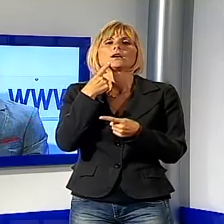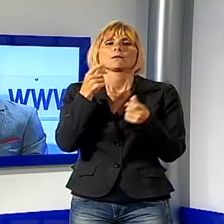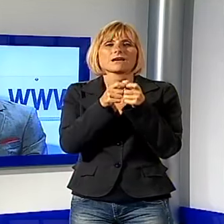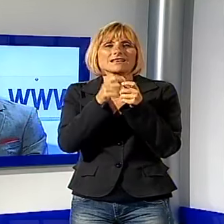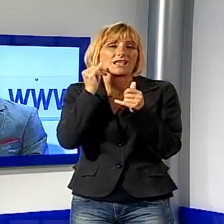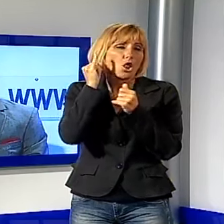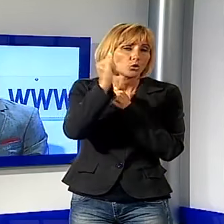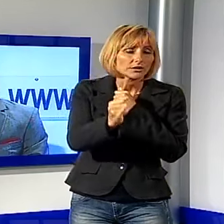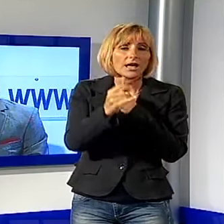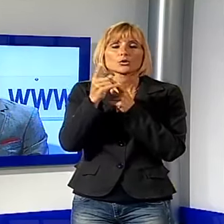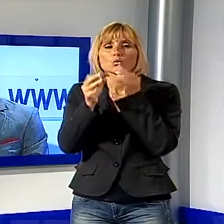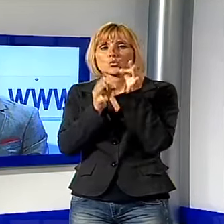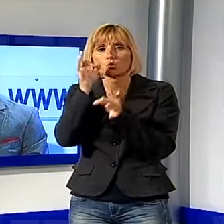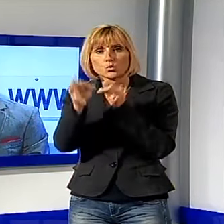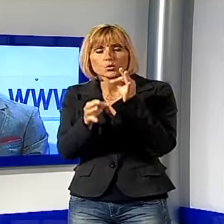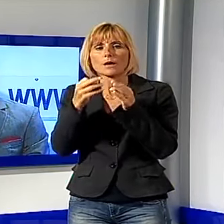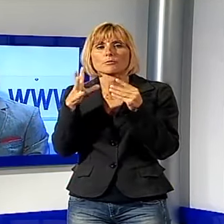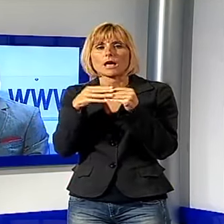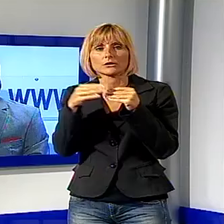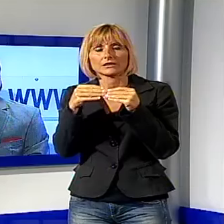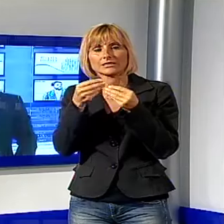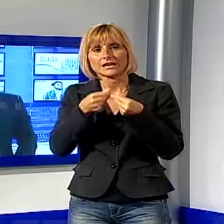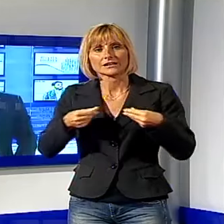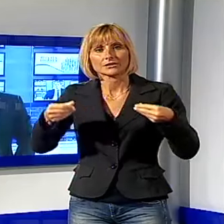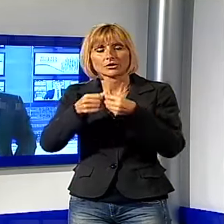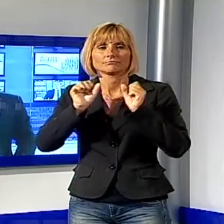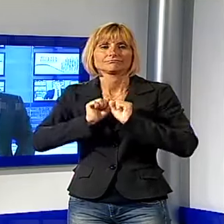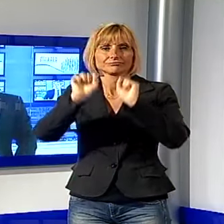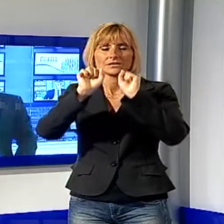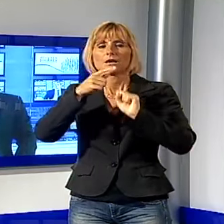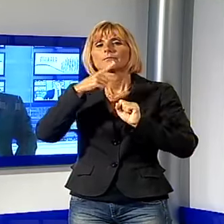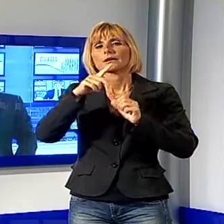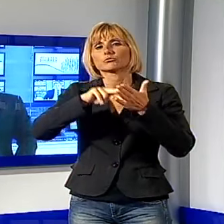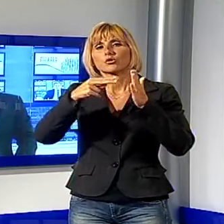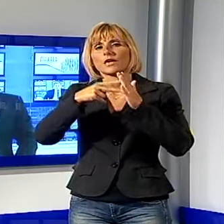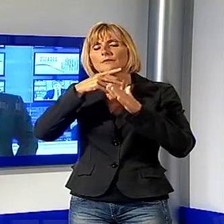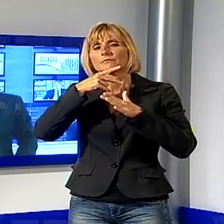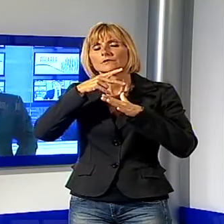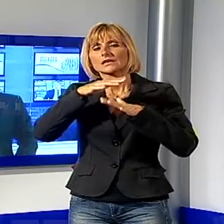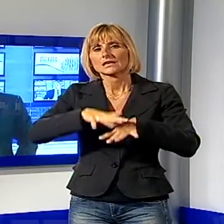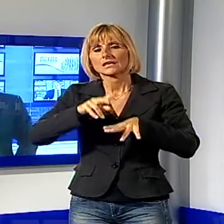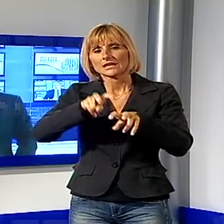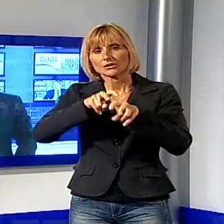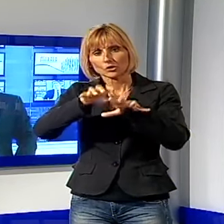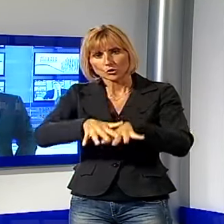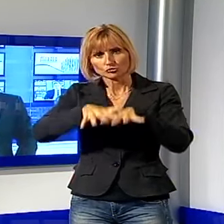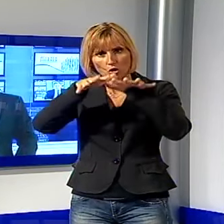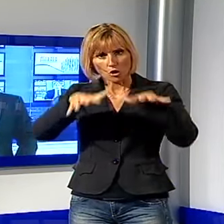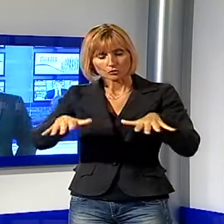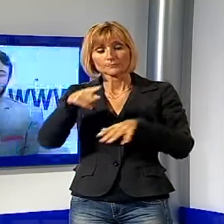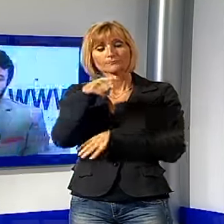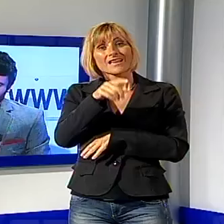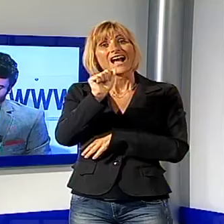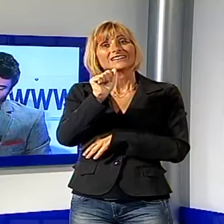minori e la cura e la manutenzione del territorio contro il dissesto idrogeologico. Andreuccetti, che ricordiamo è il più